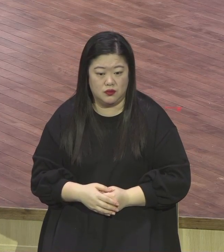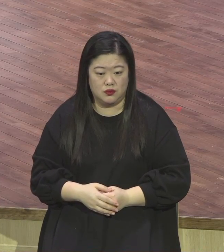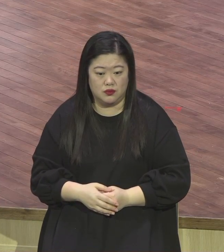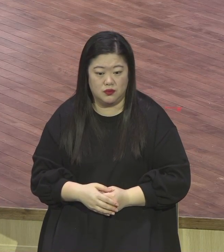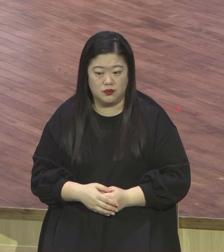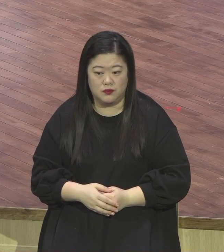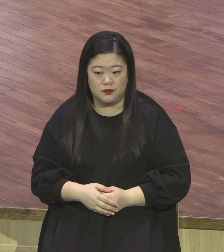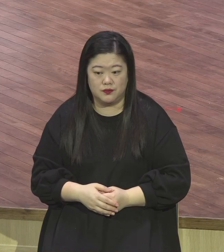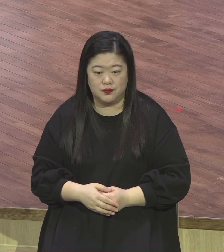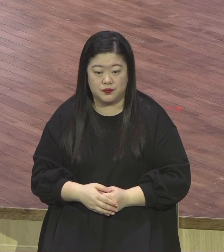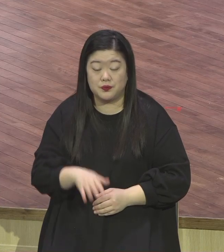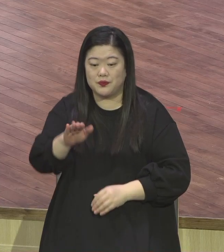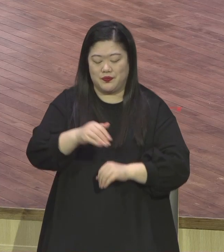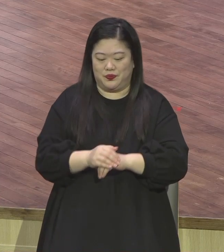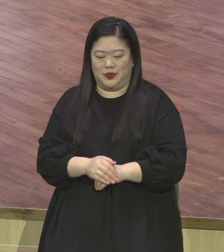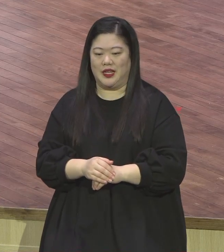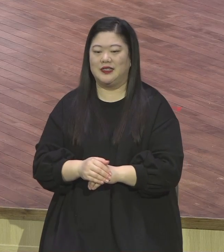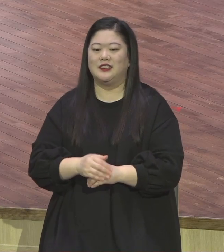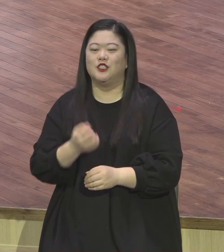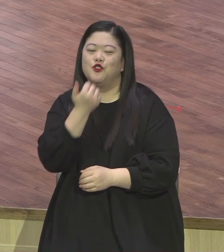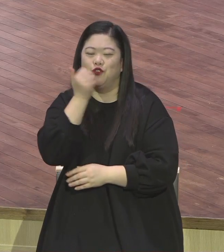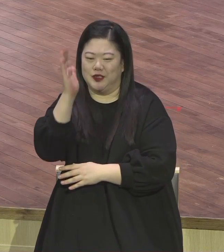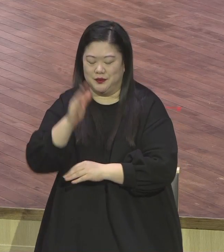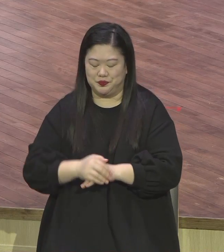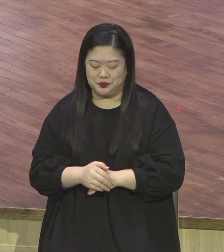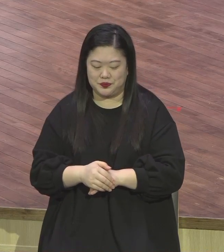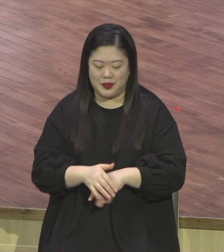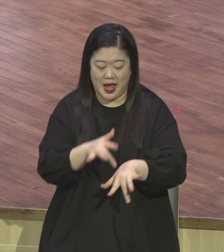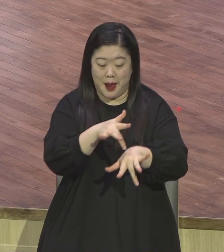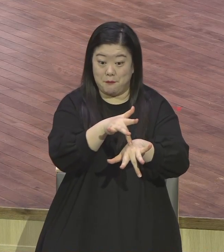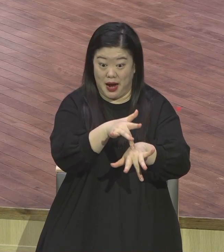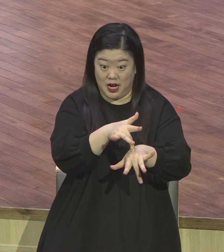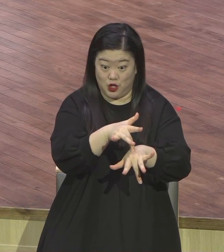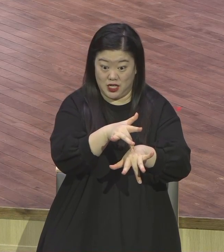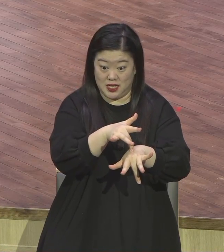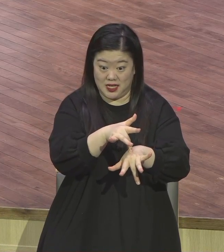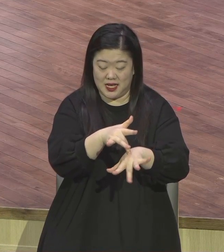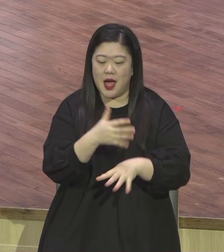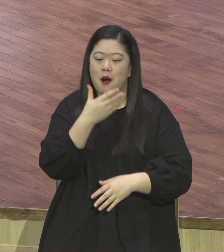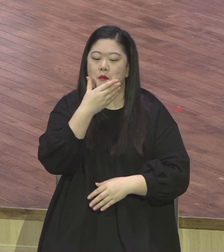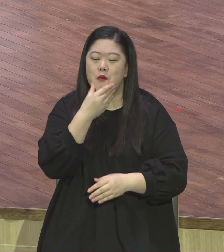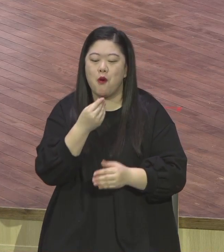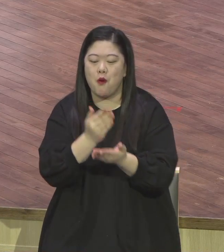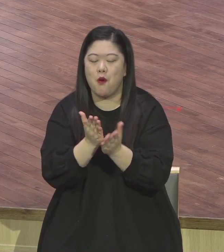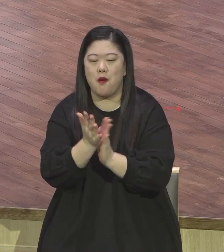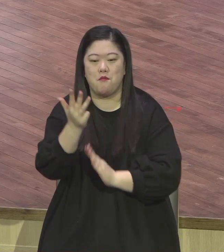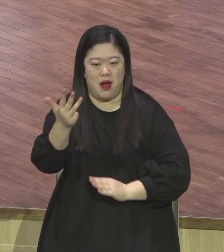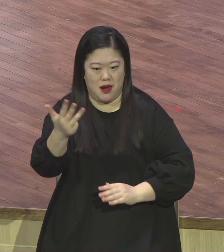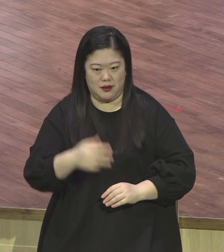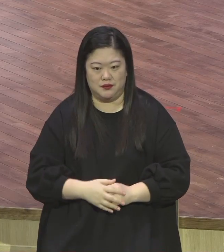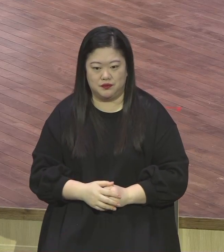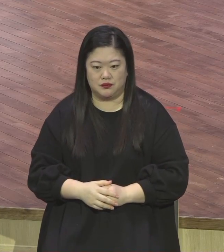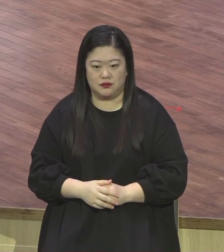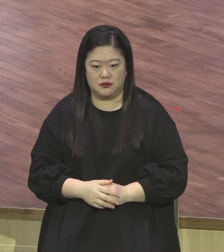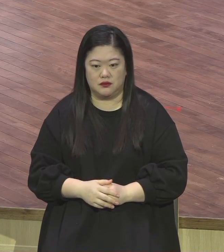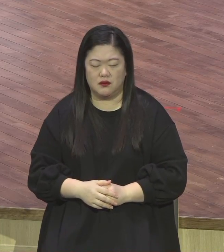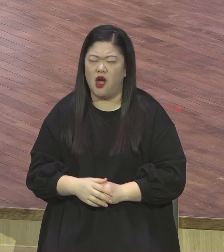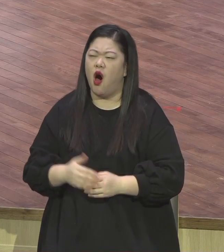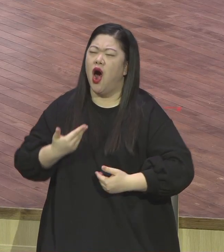마귀의 팔복이란 게 있어요 마귀의 팔복 잘 한번 들어보세요 피곤하고 바쁘다는 핑계로 교회에 나가지 않는 자는